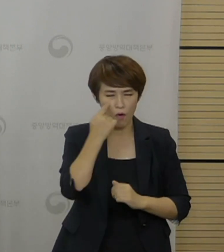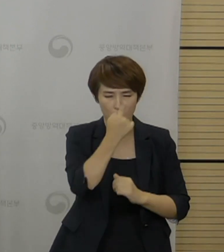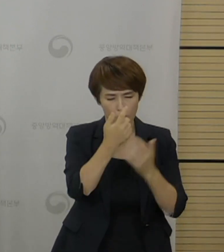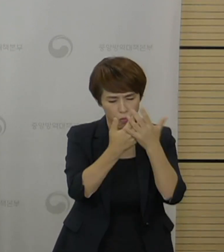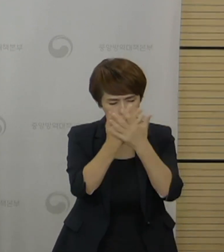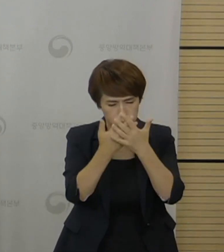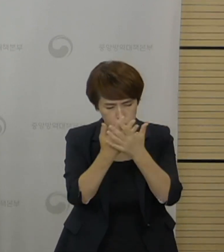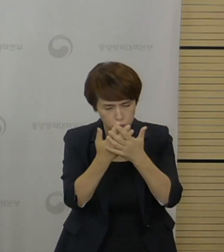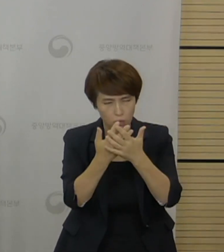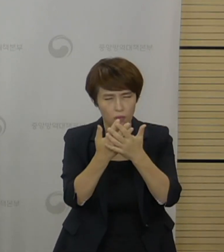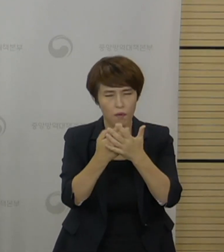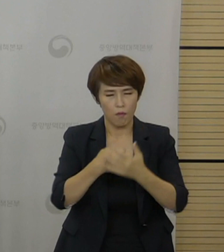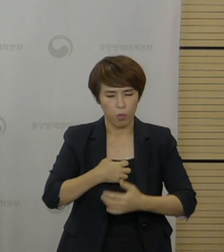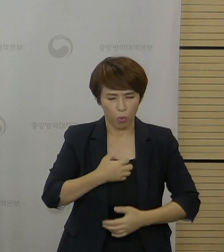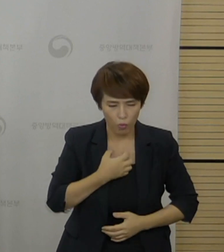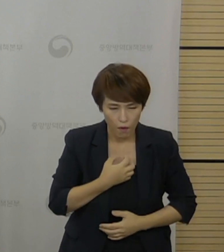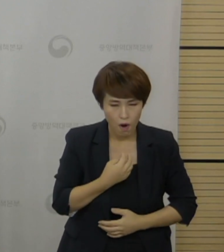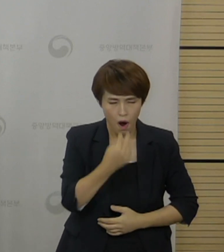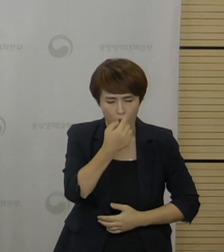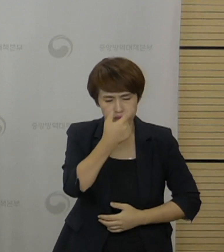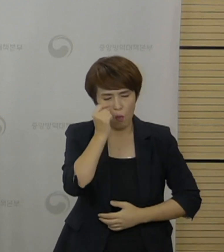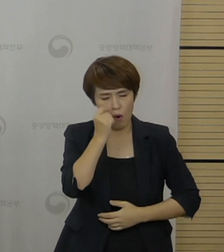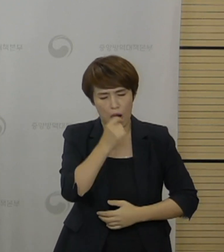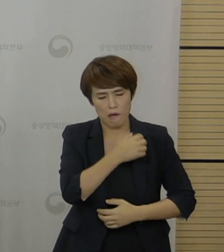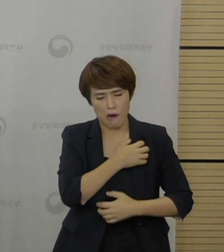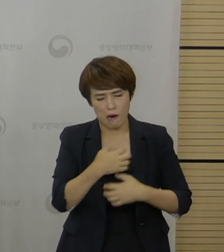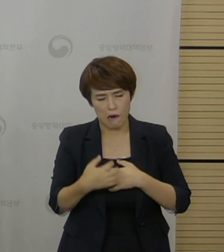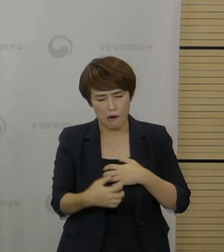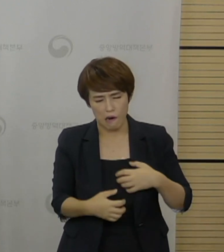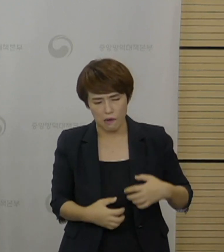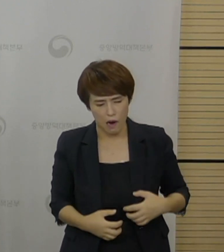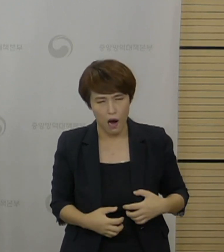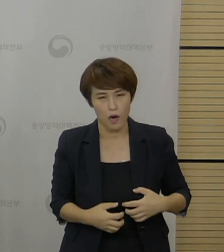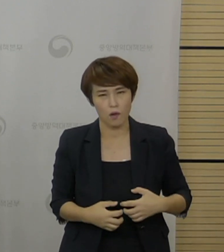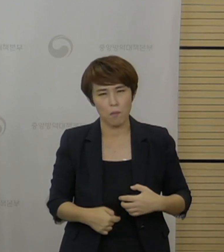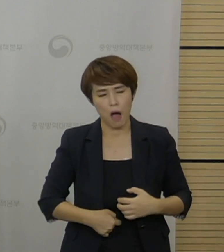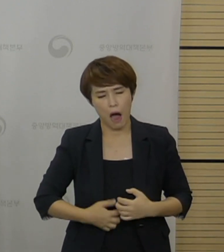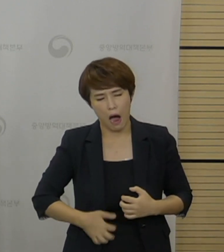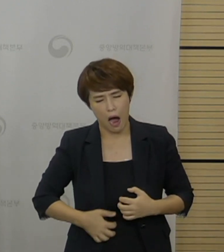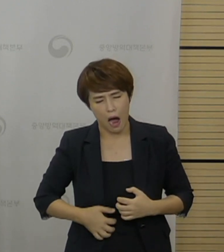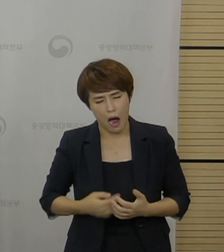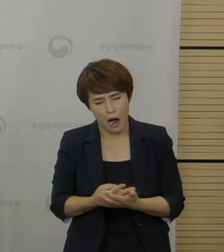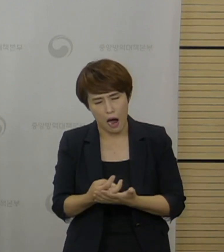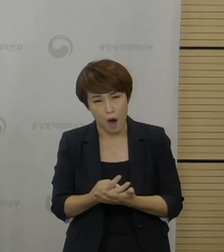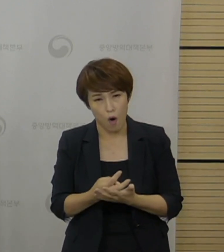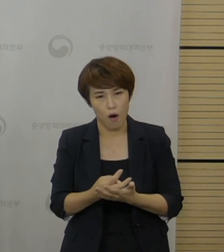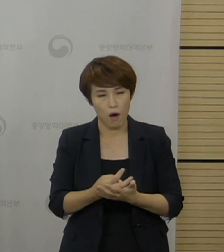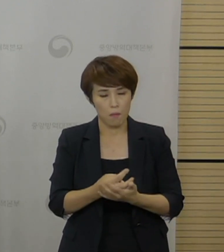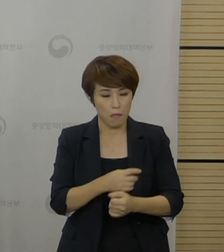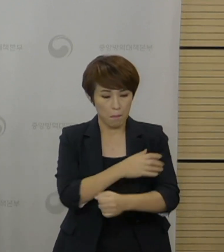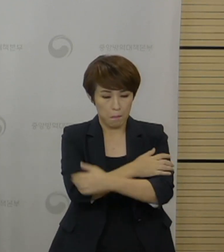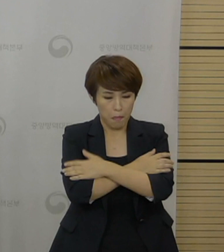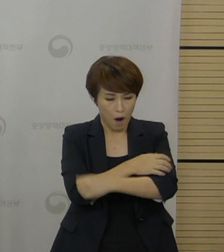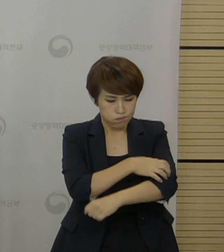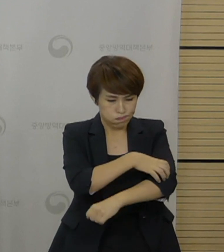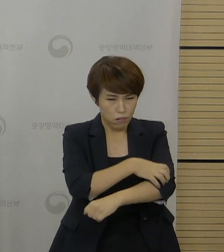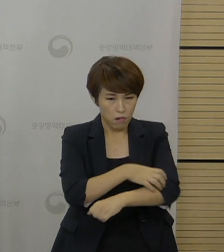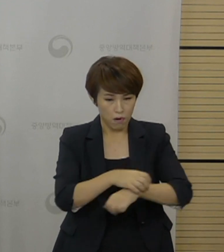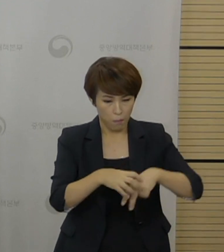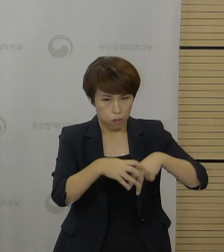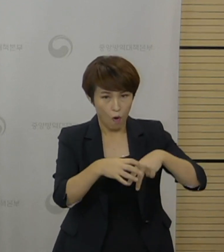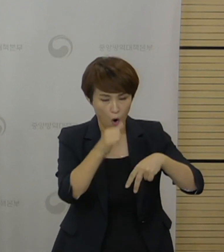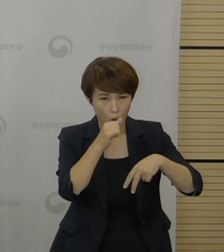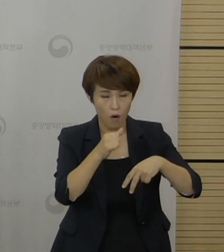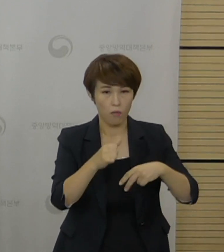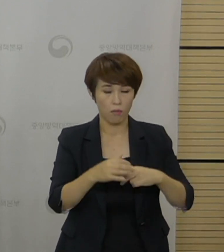증상이 있거나 호흡곤란, 흉통, 지속적인 복부 통증, 팔다리 붓기, 접종 부위 이외의